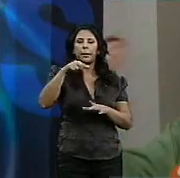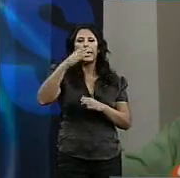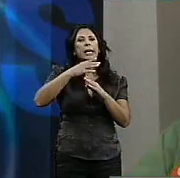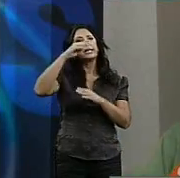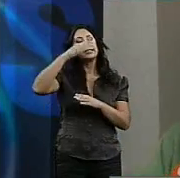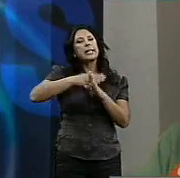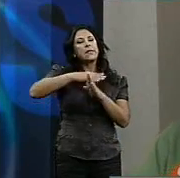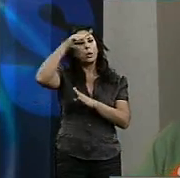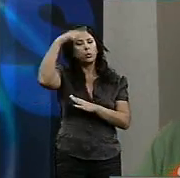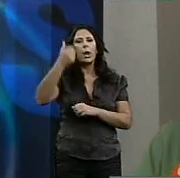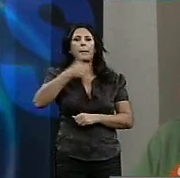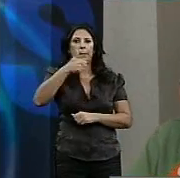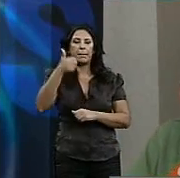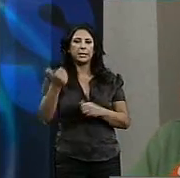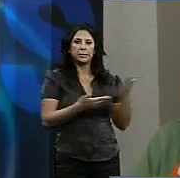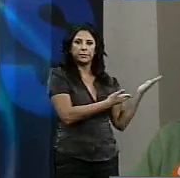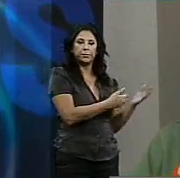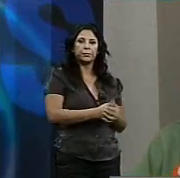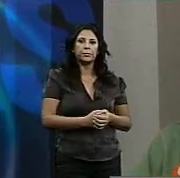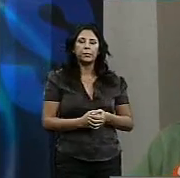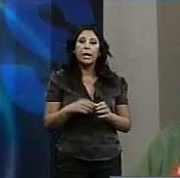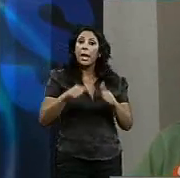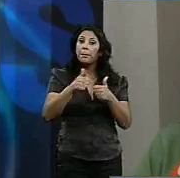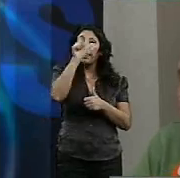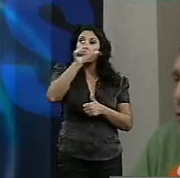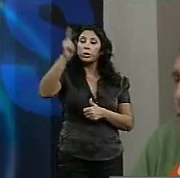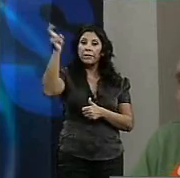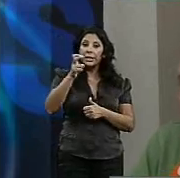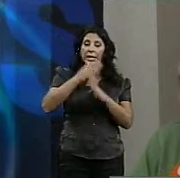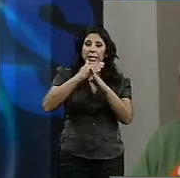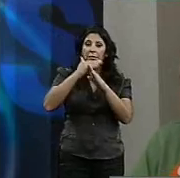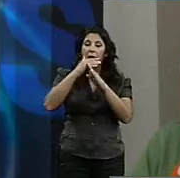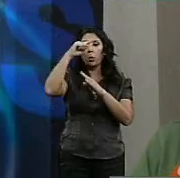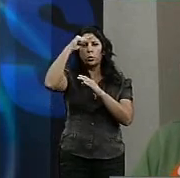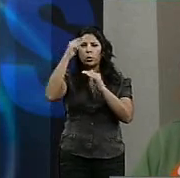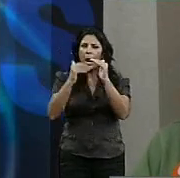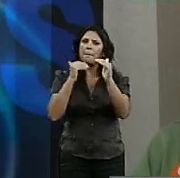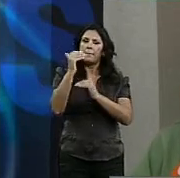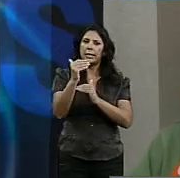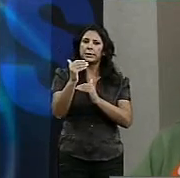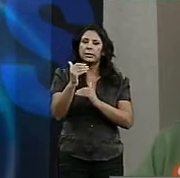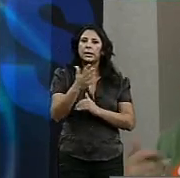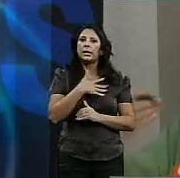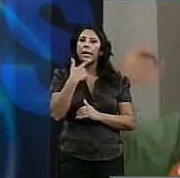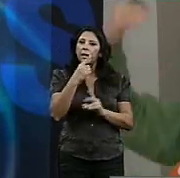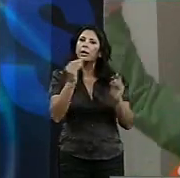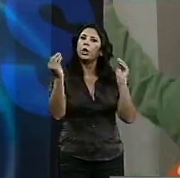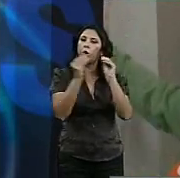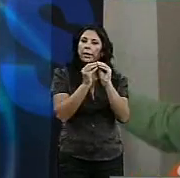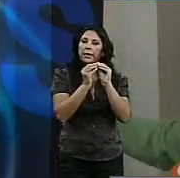abundar gente con un mayor de nivel cultural. Luego eso coincide con este tipo de personas